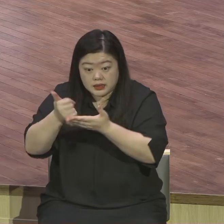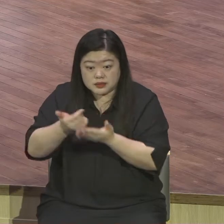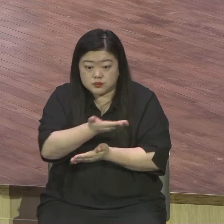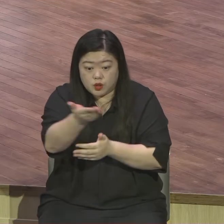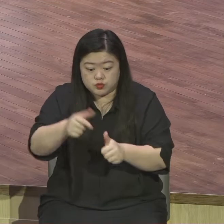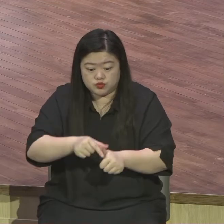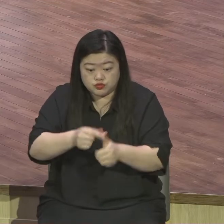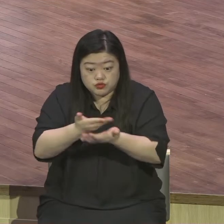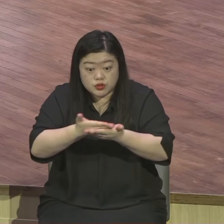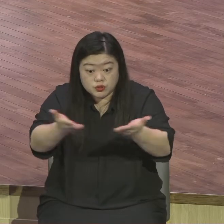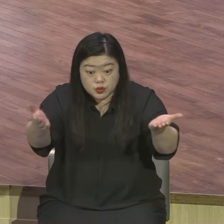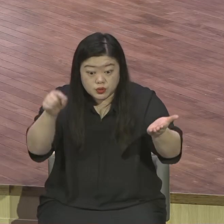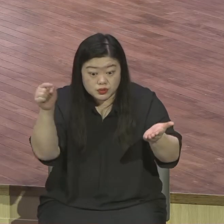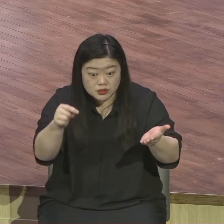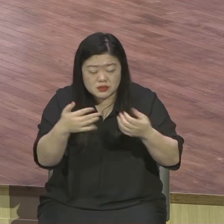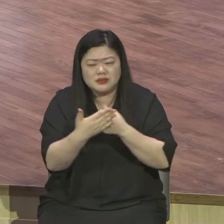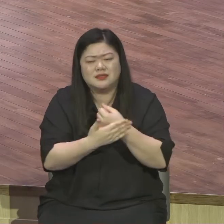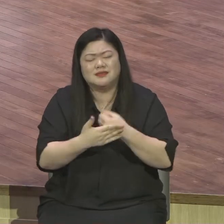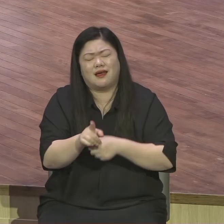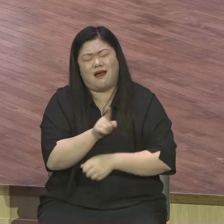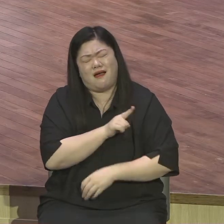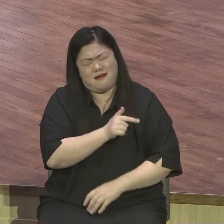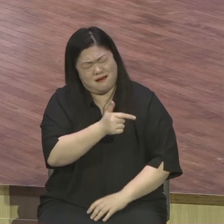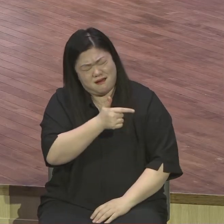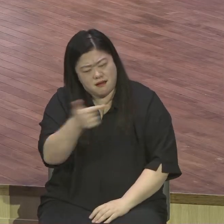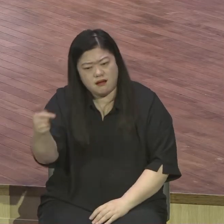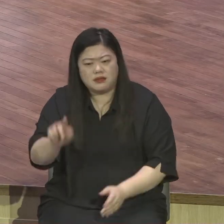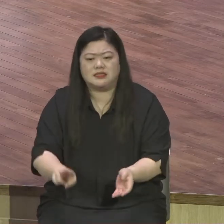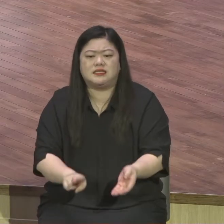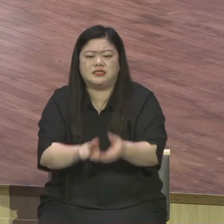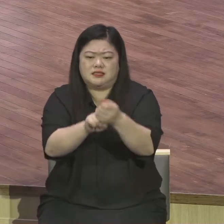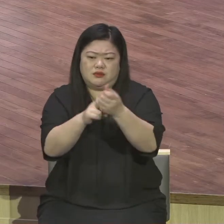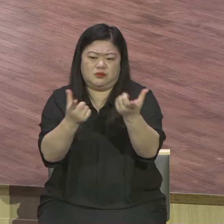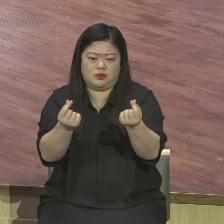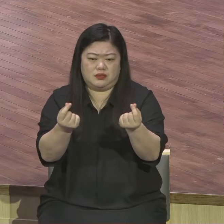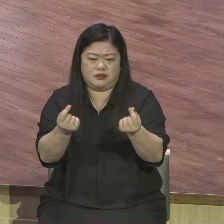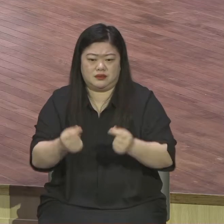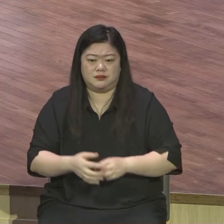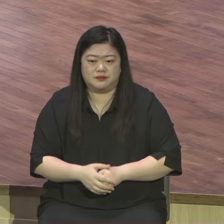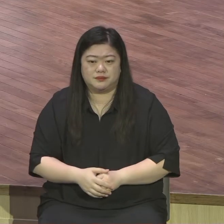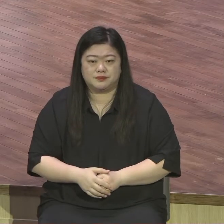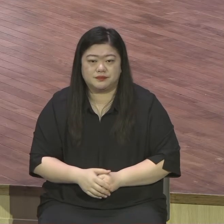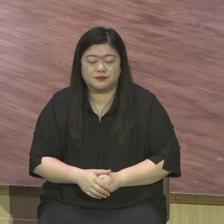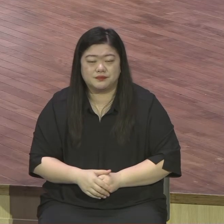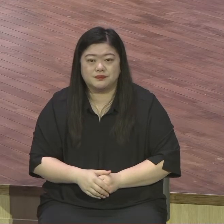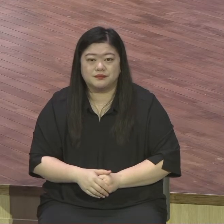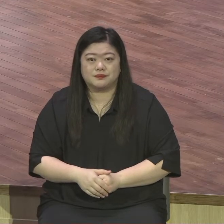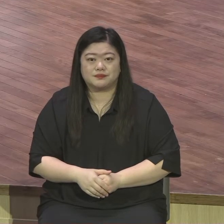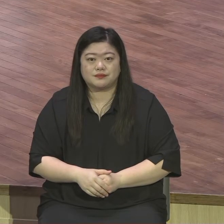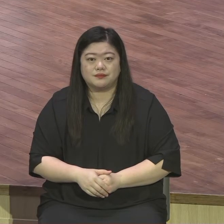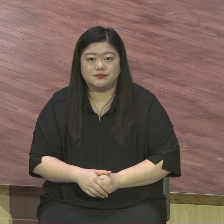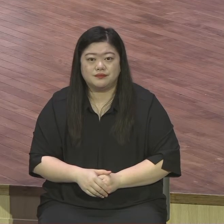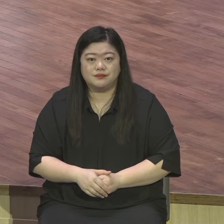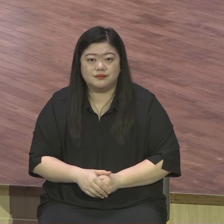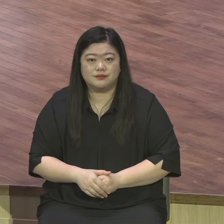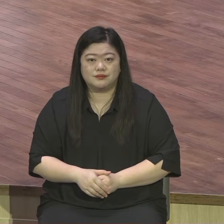역사의 최고의 기적입니다 하나님이 인간을 구원하기 위해서